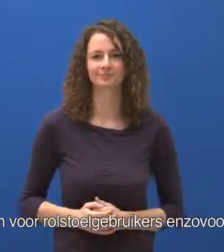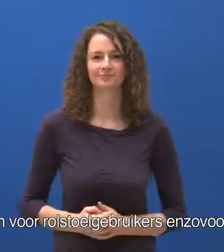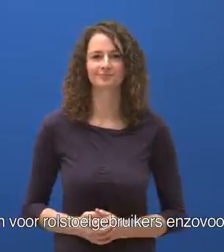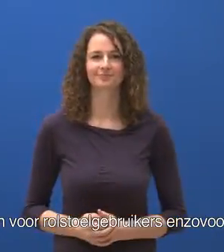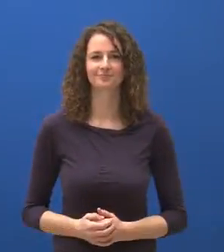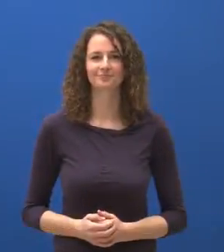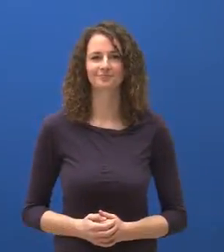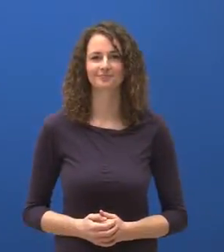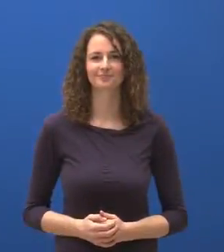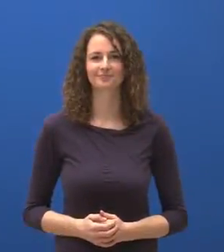Dank u wel.